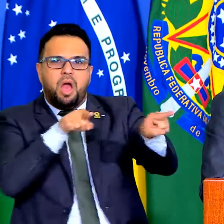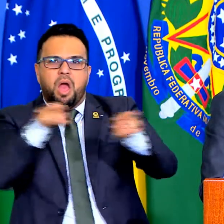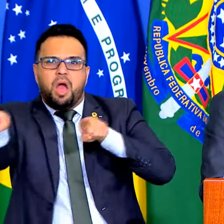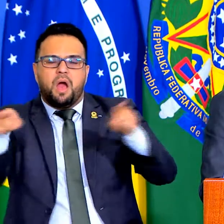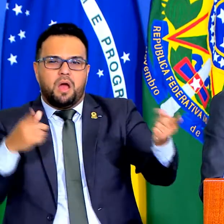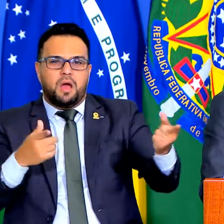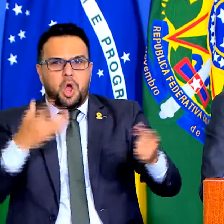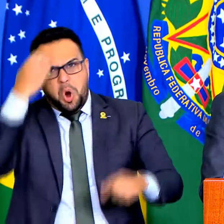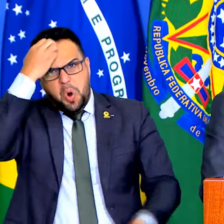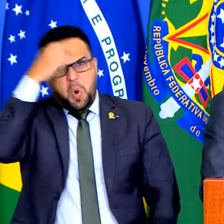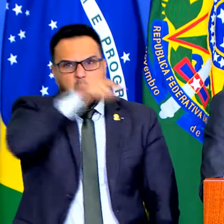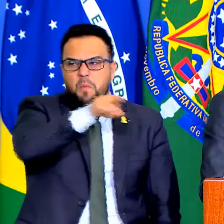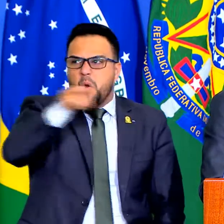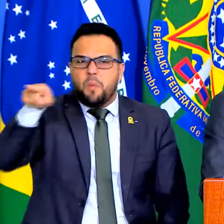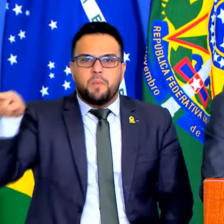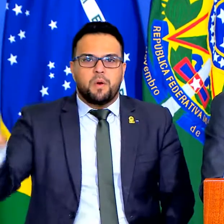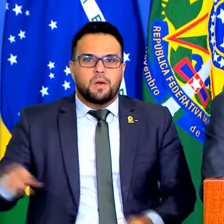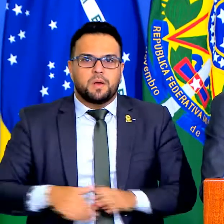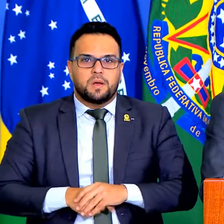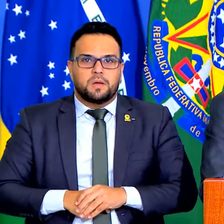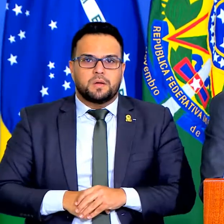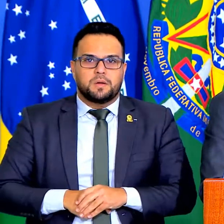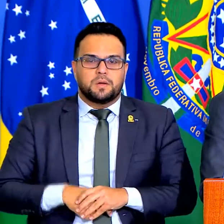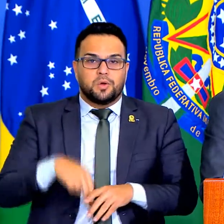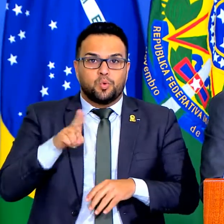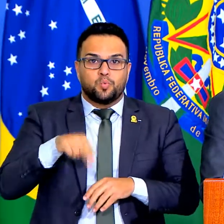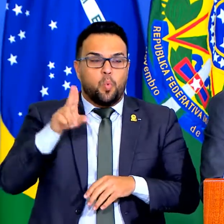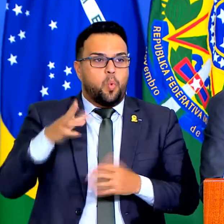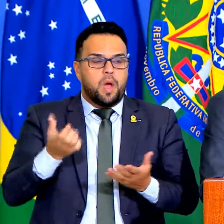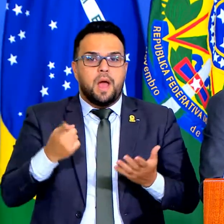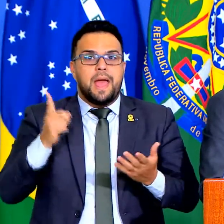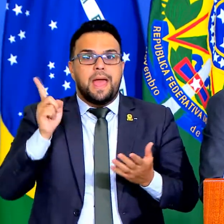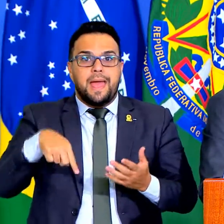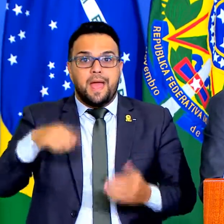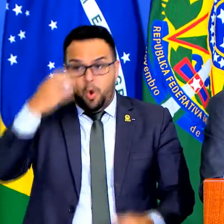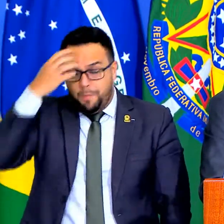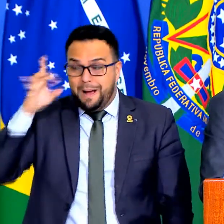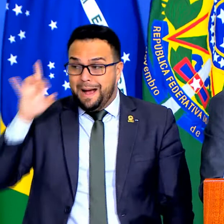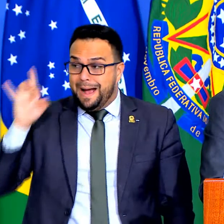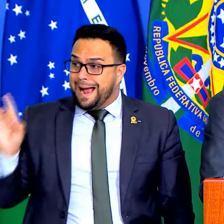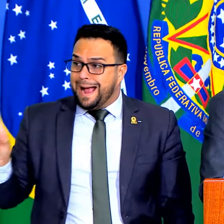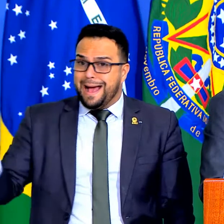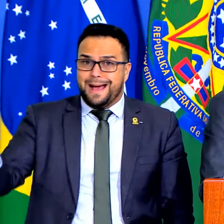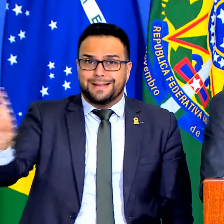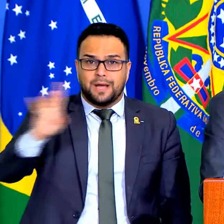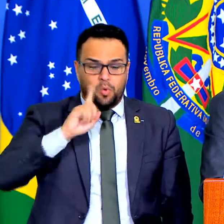a culpa é de não sei quem, nunca é dele, a culpa é de cada um de nós,